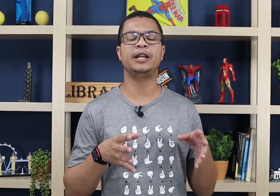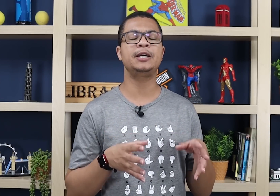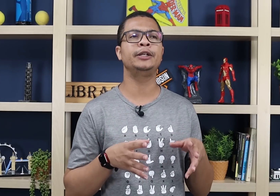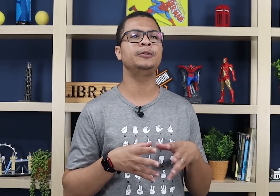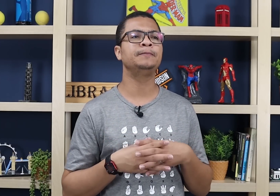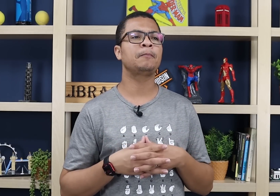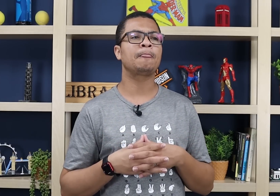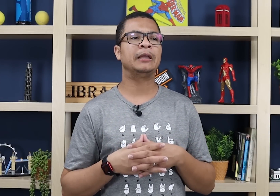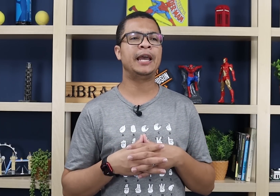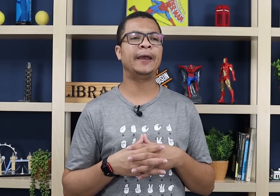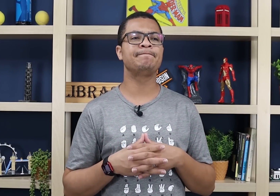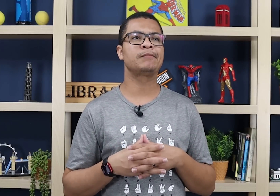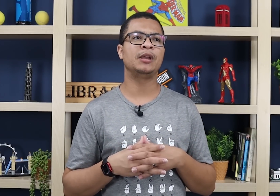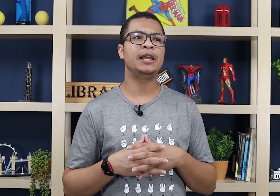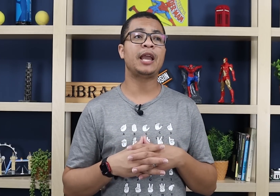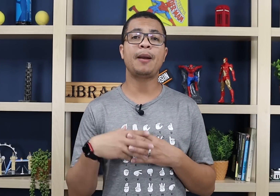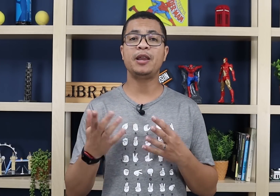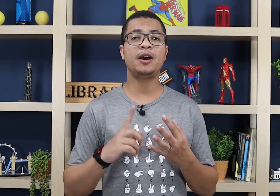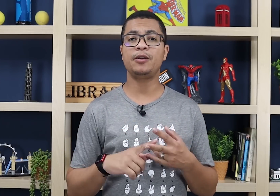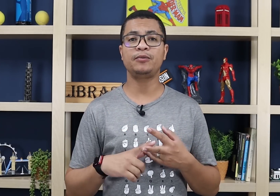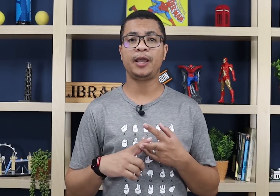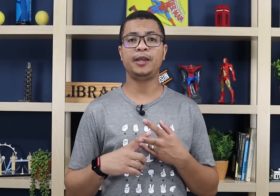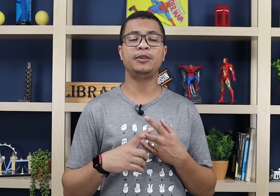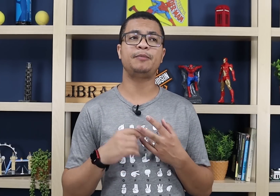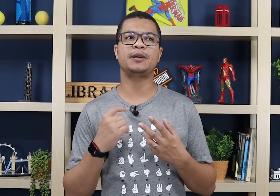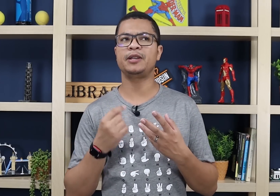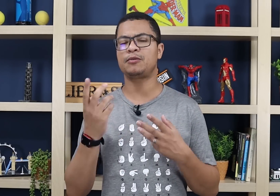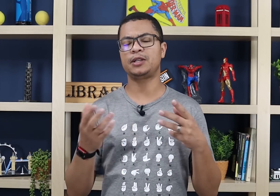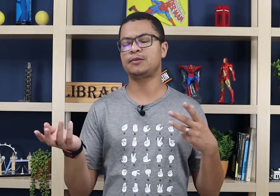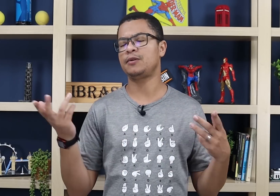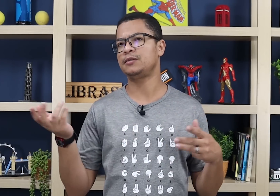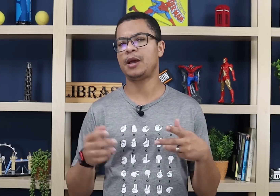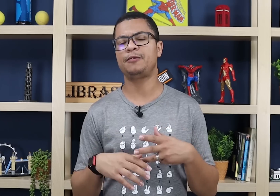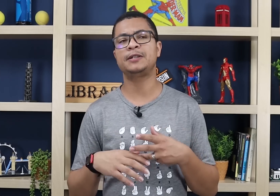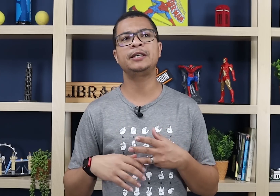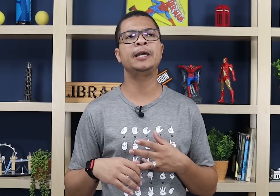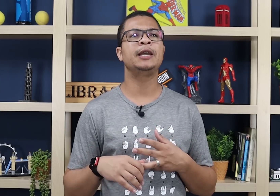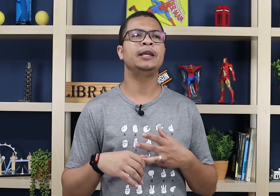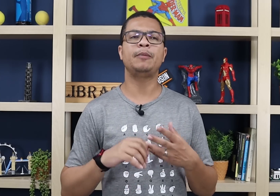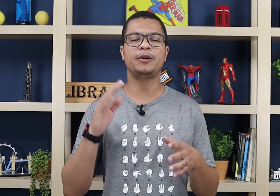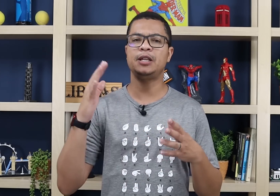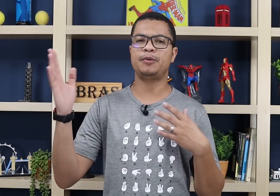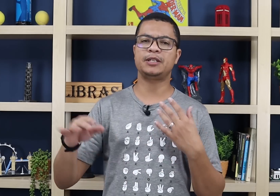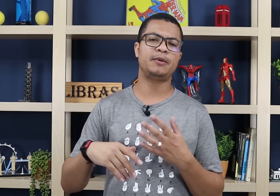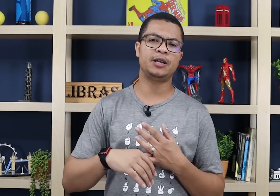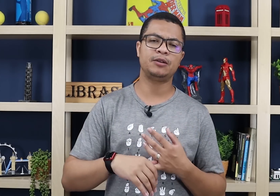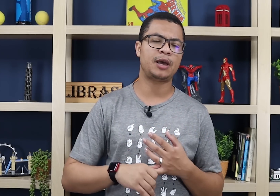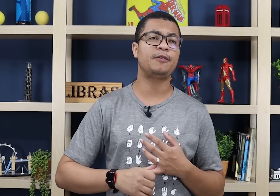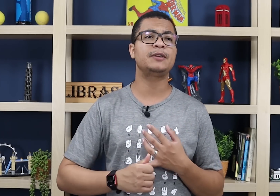treinando, né, e aí amanhã eu não treino, depois amanhã acontece alguma coisa que não dá pra eu fazer, depois, depois da manhã, não dá pra eu